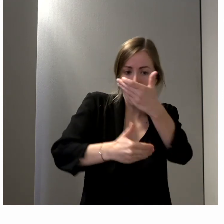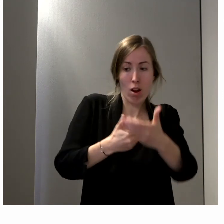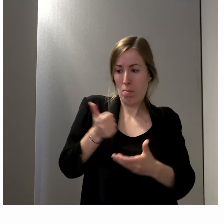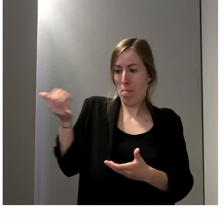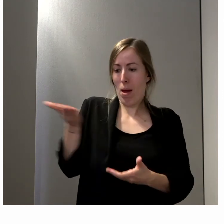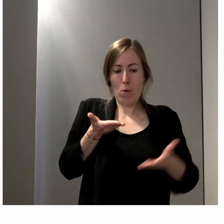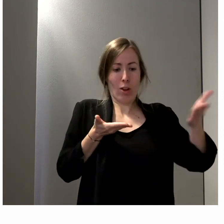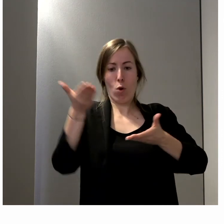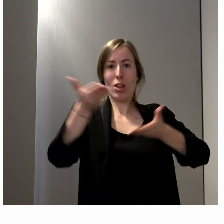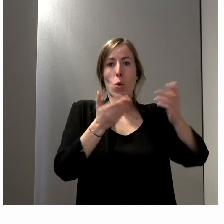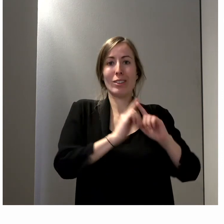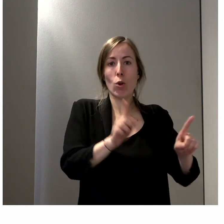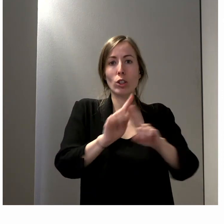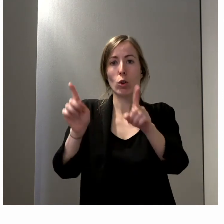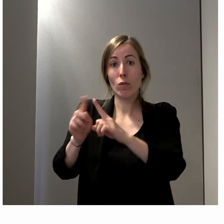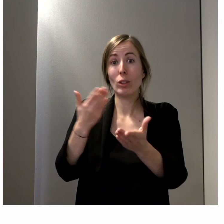apporte au débat.